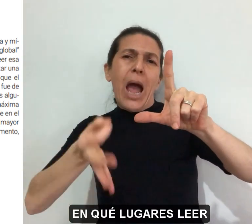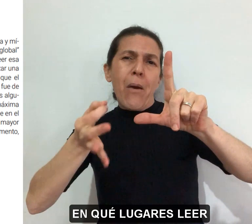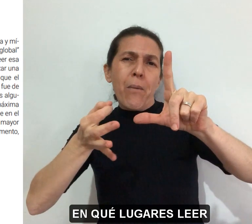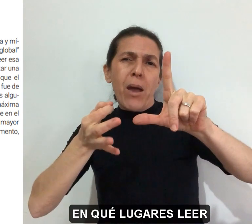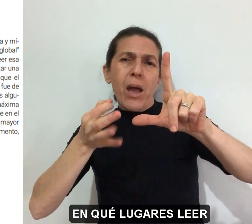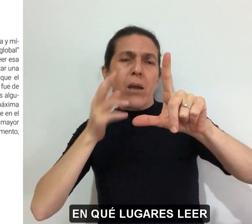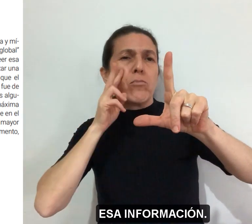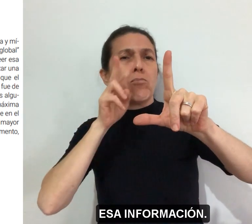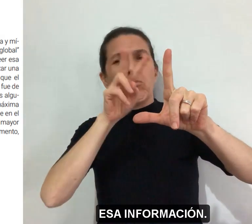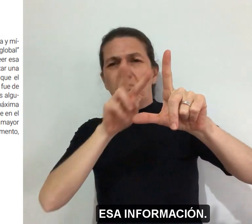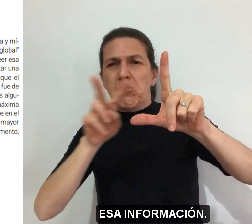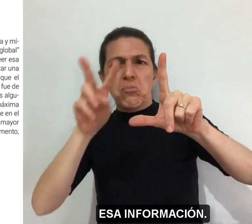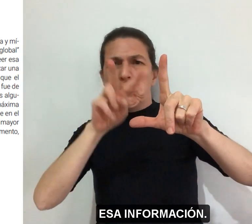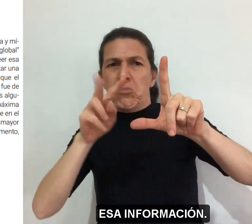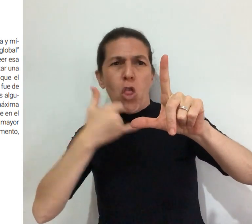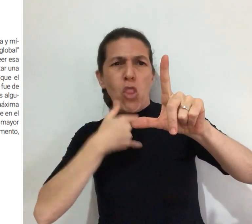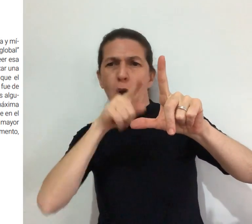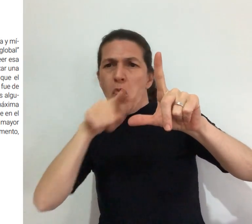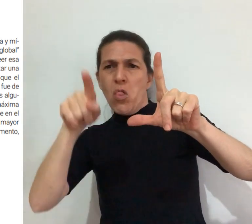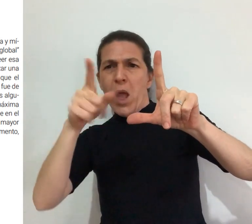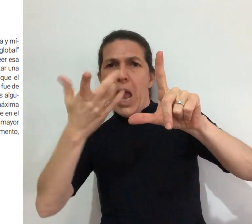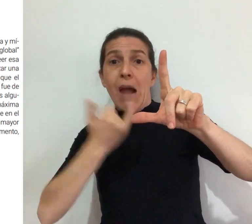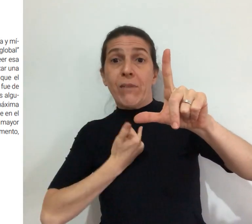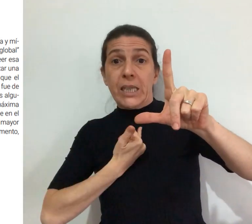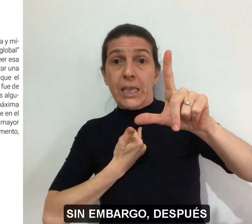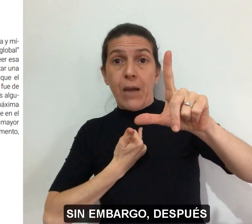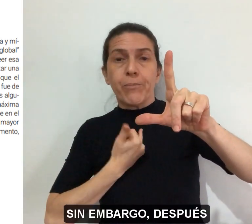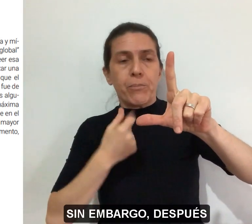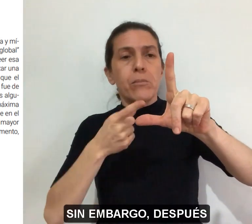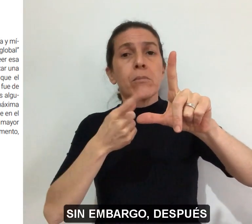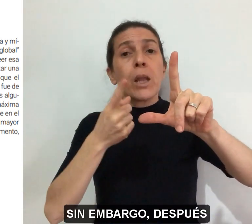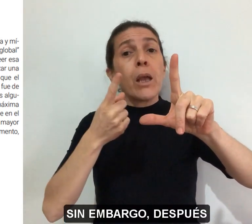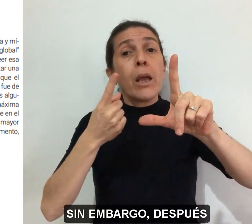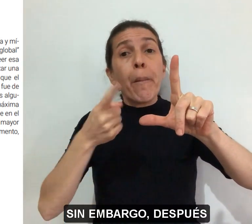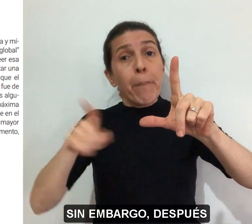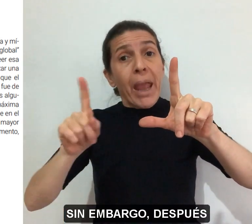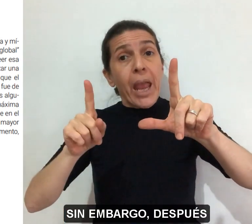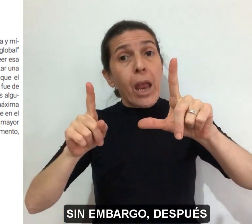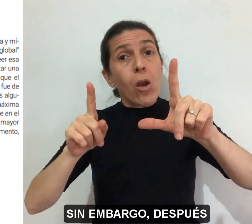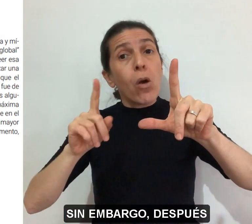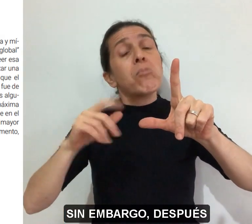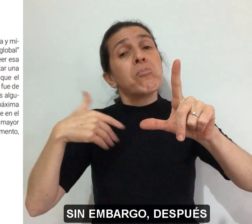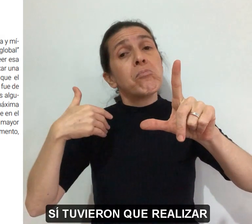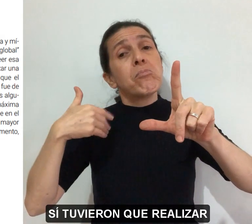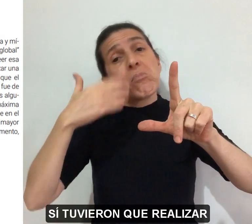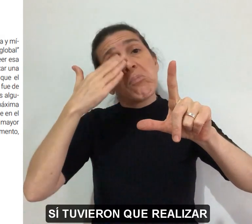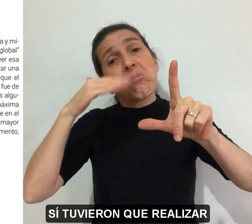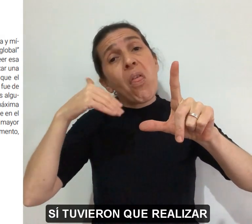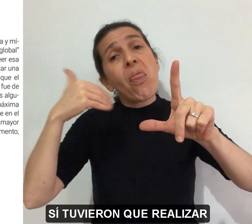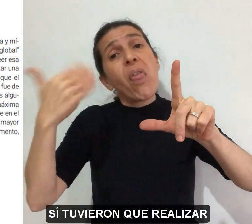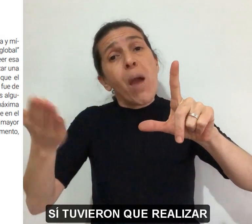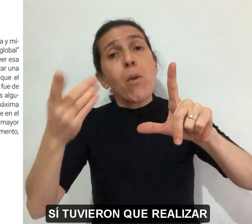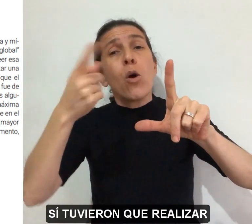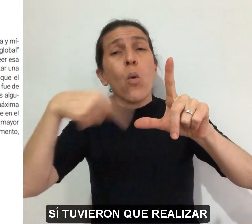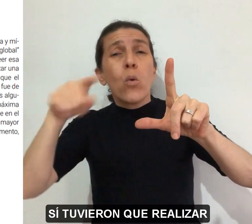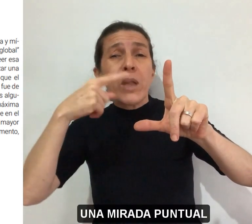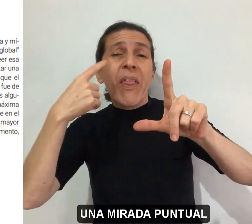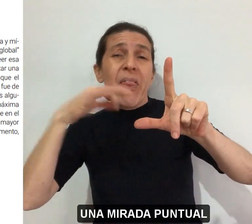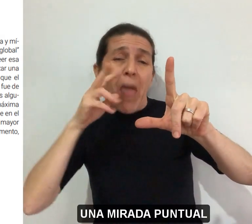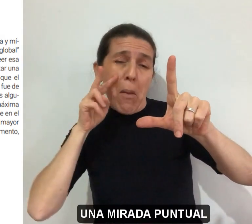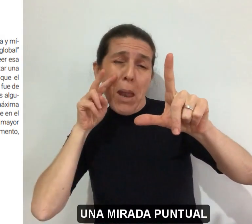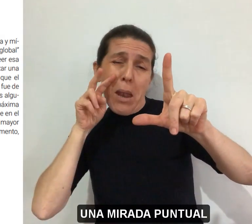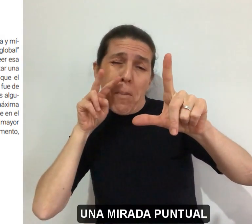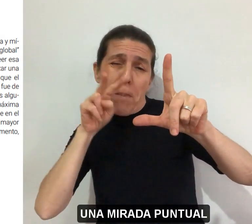en qué lugares leer esa información. Sin embargo, después, si tuvieron que